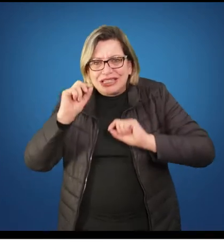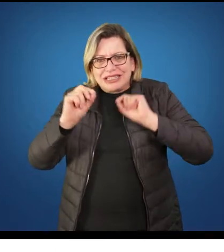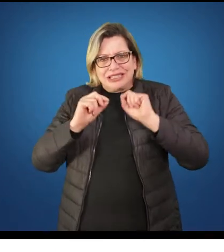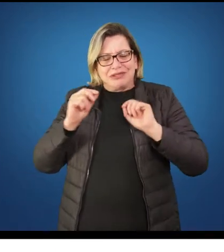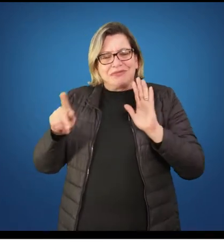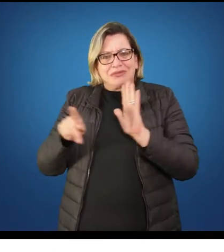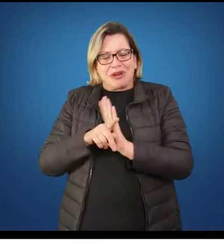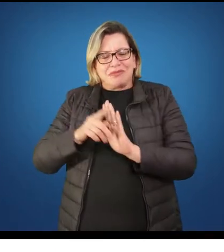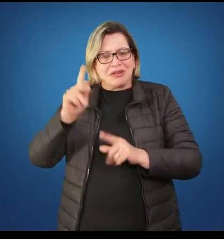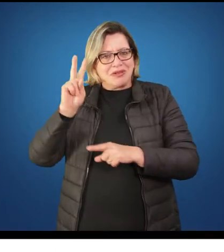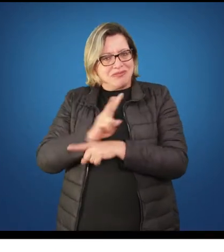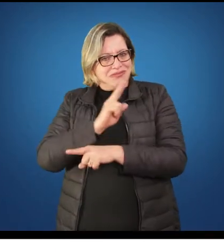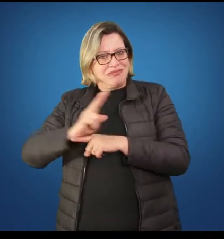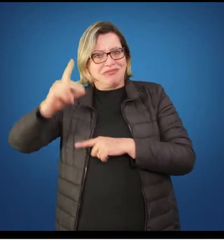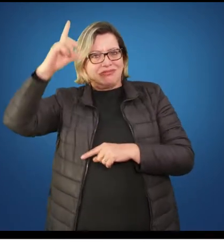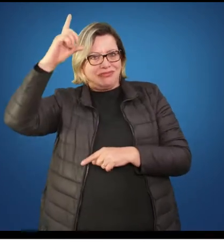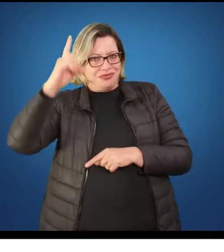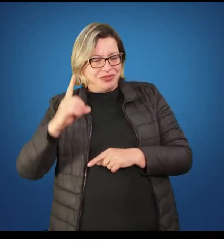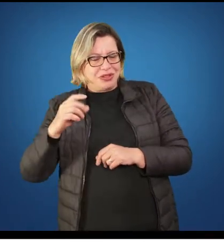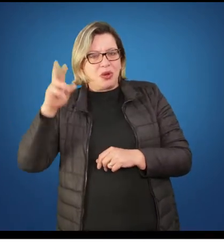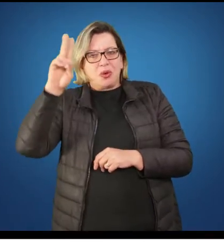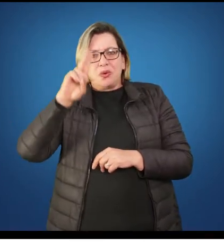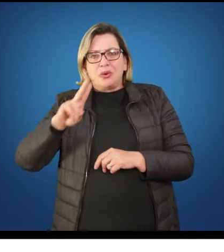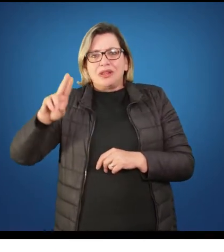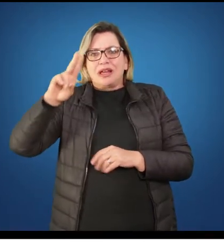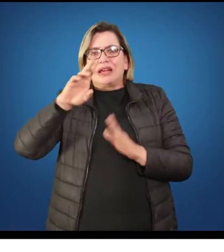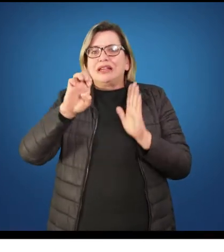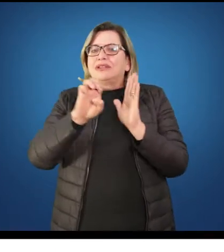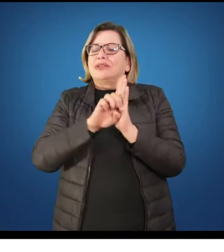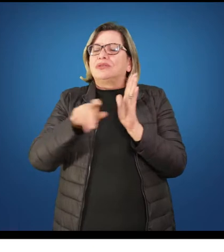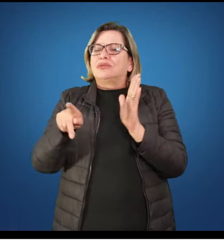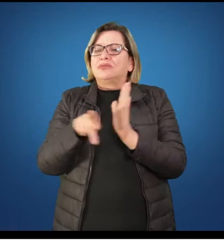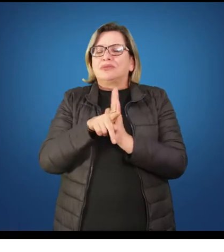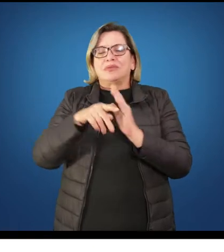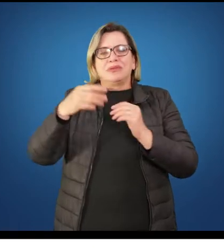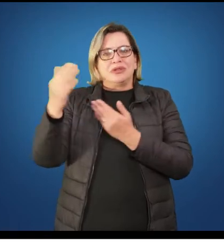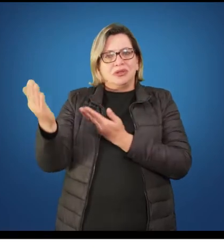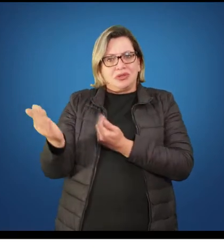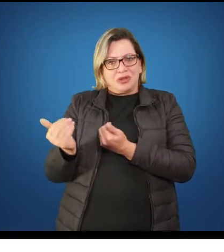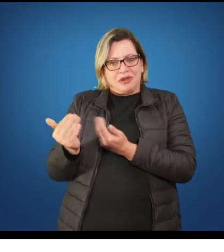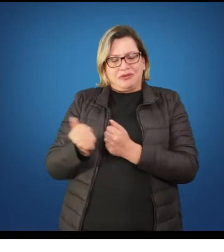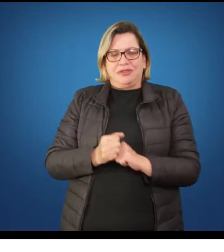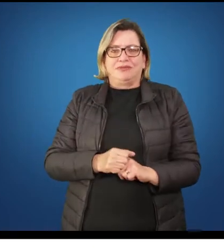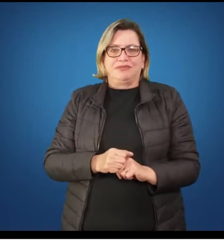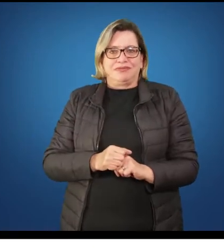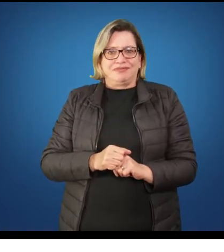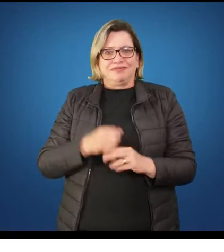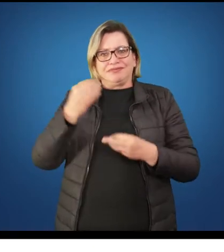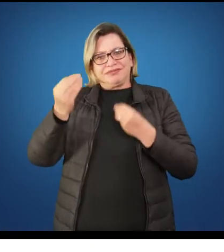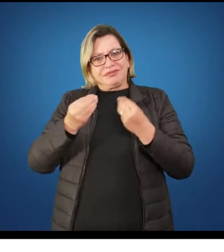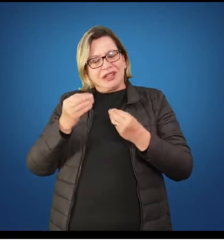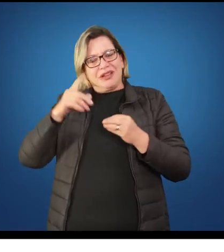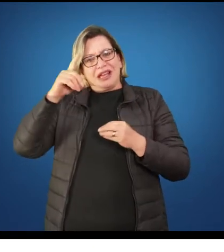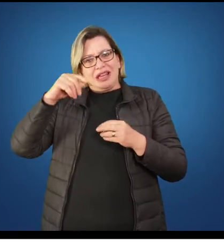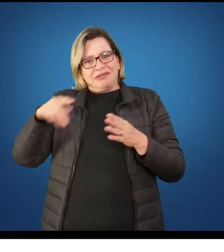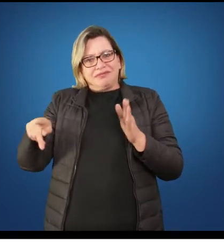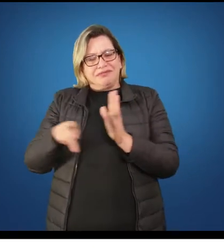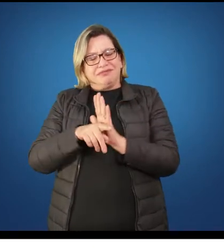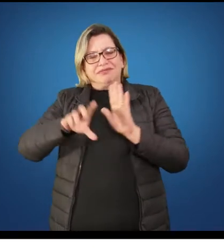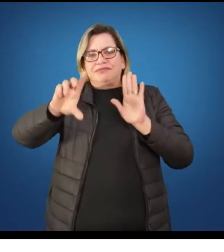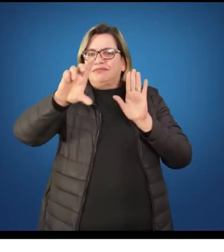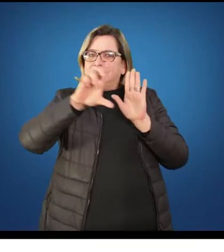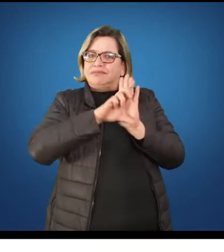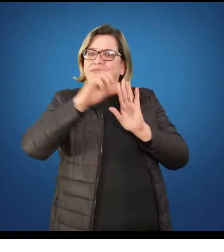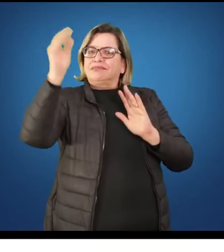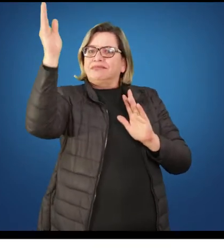pouquinho diferenciadas. Alguns vão falar que crianças são até 10 anos, outro até 11, outro até 12 e adolescente